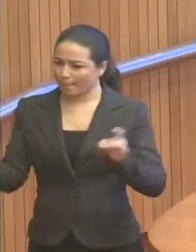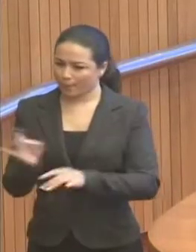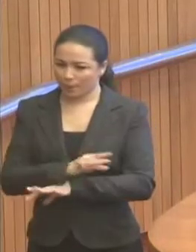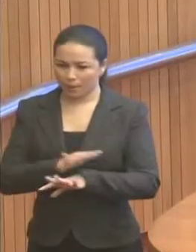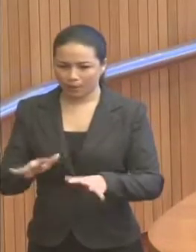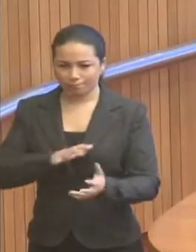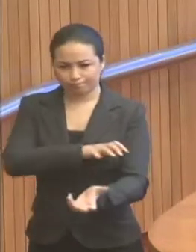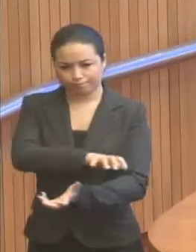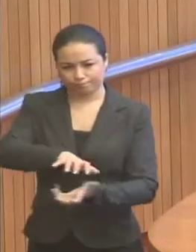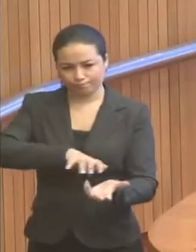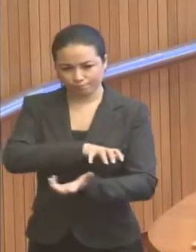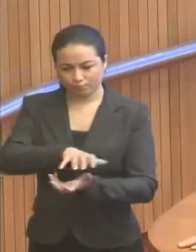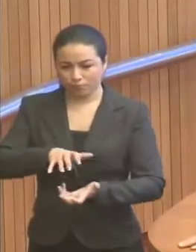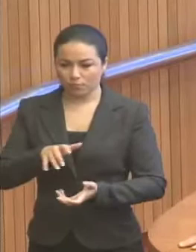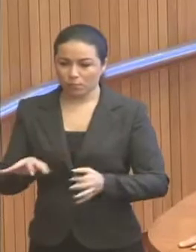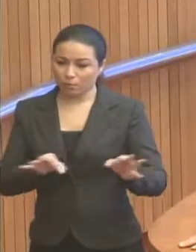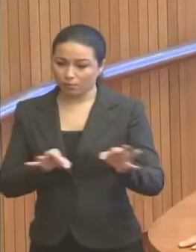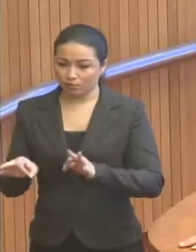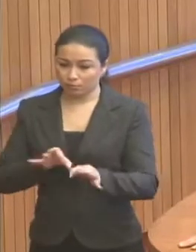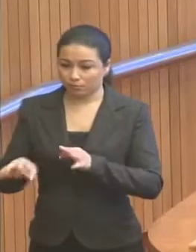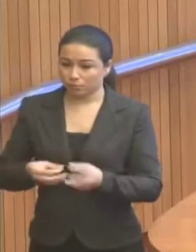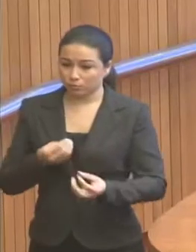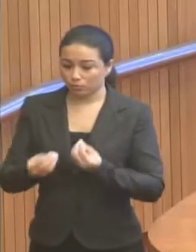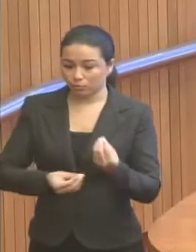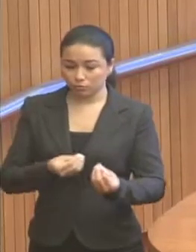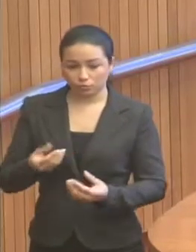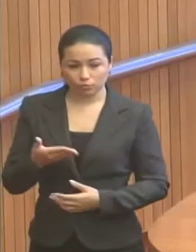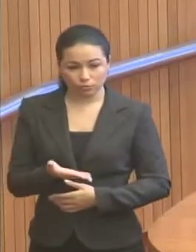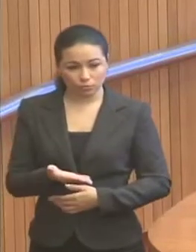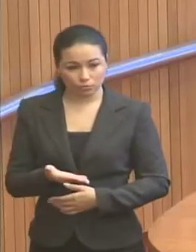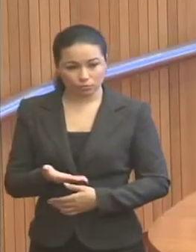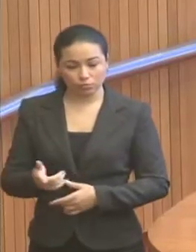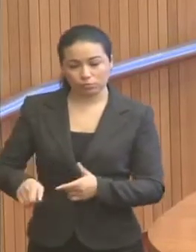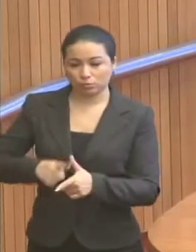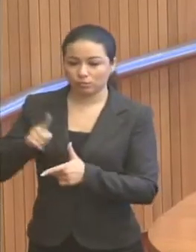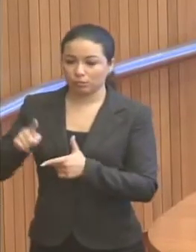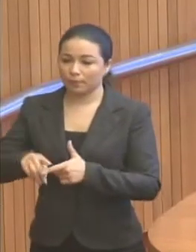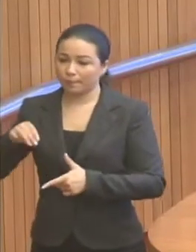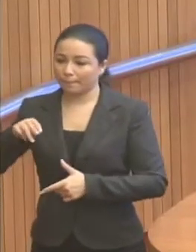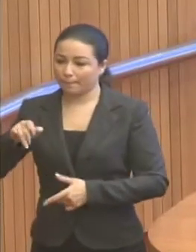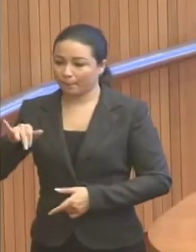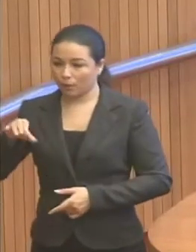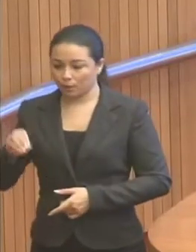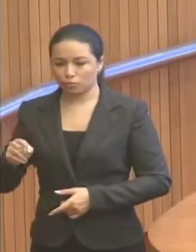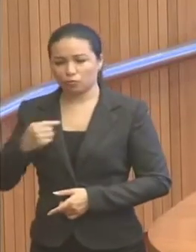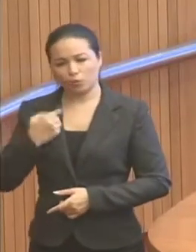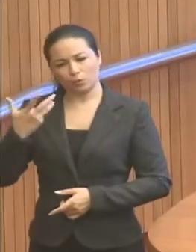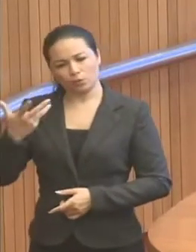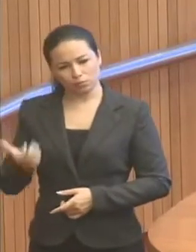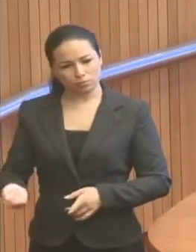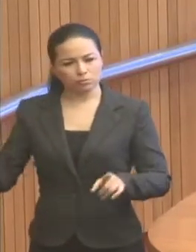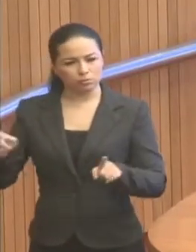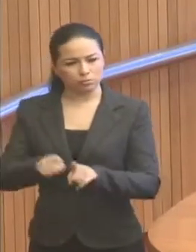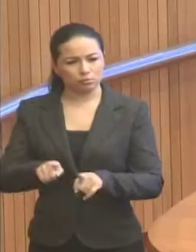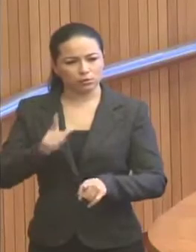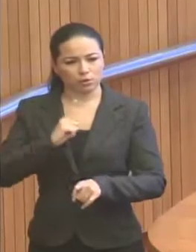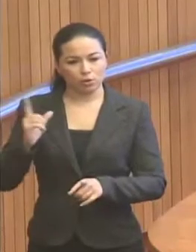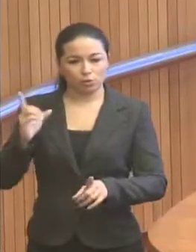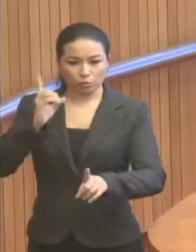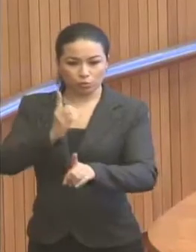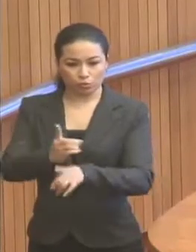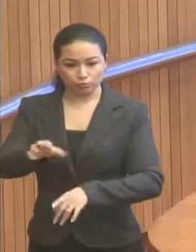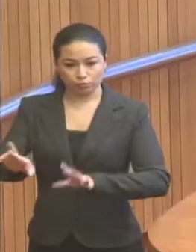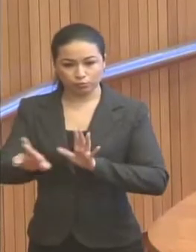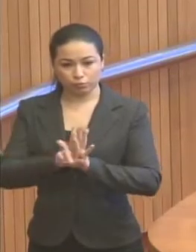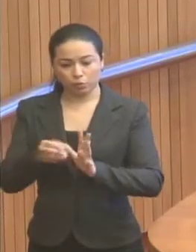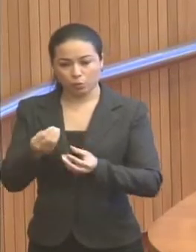encontrar um jeito de resolver a situação dessa greve. E depois, a médio prazo, aí sim eu concordo, encontrar uma solução